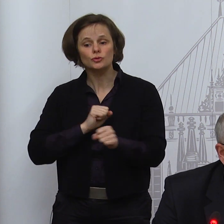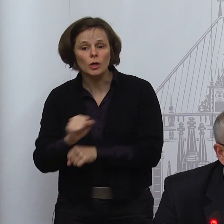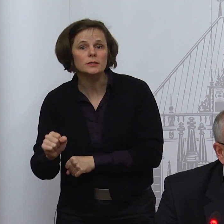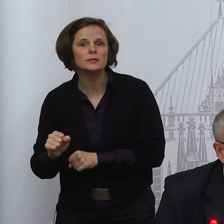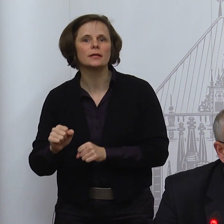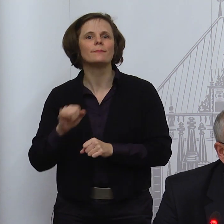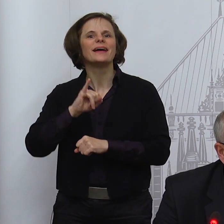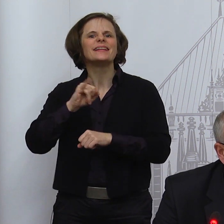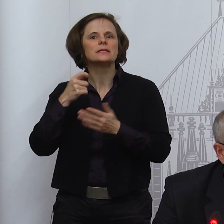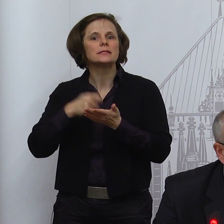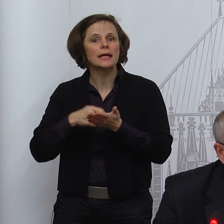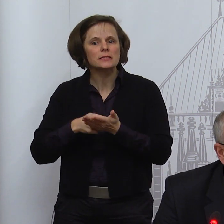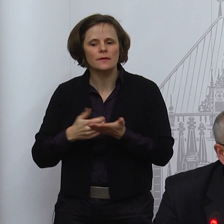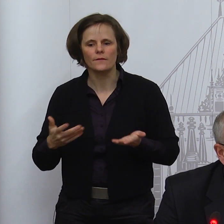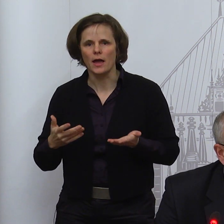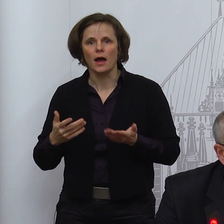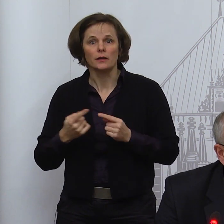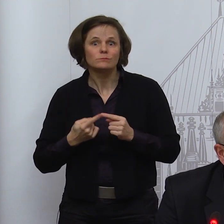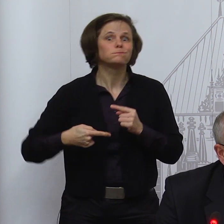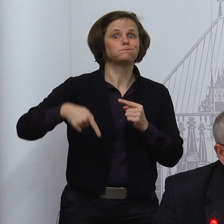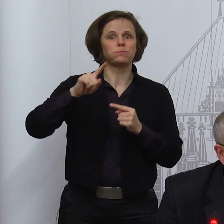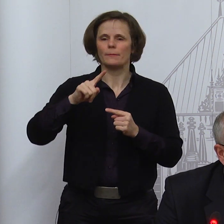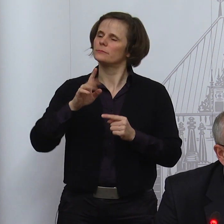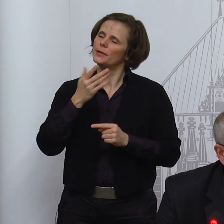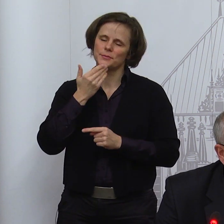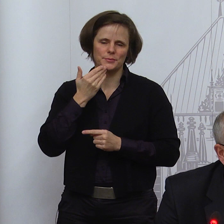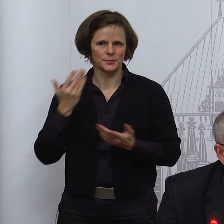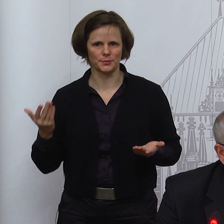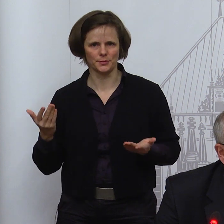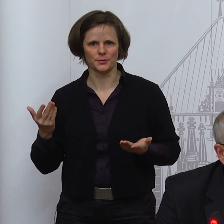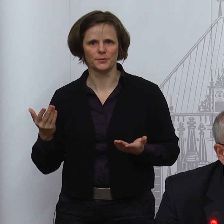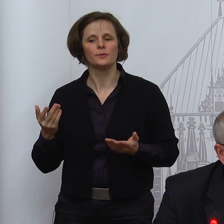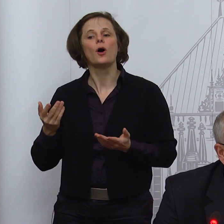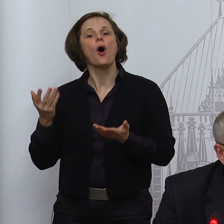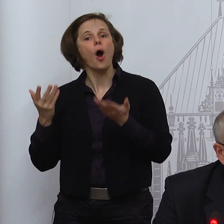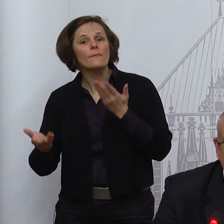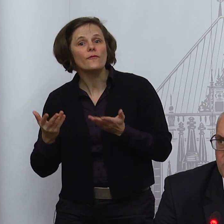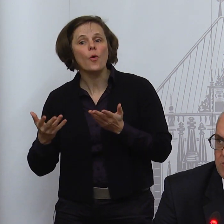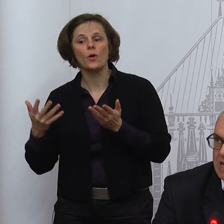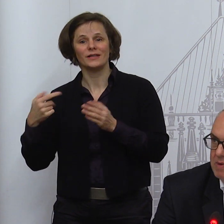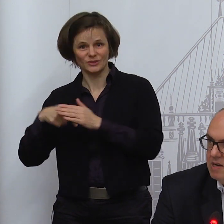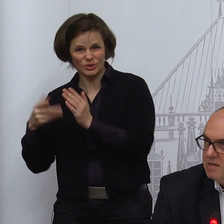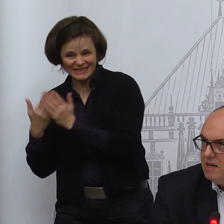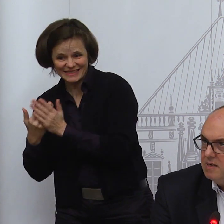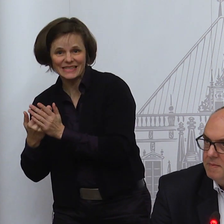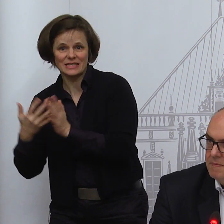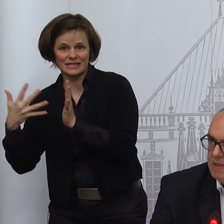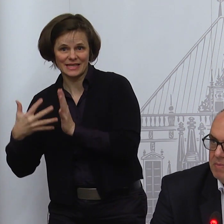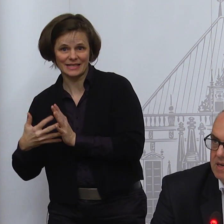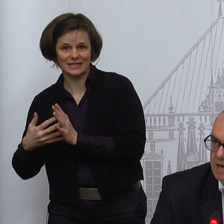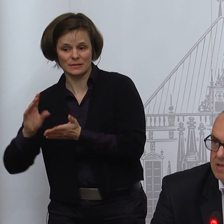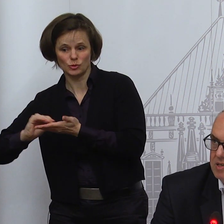die dreifache Menge an Tests war, die wir dann durchgeführt haben, die wir sonst so pro Woche durchführen. Wir haben in der Tat